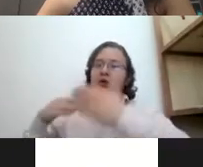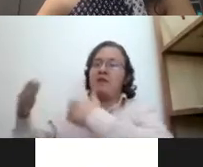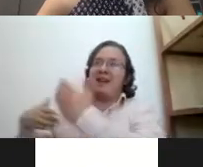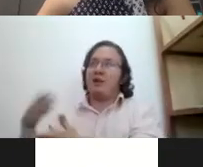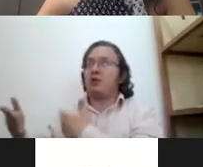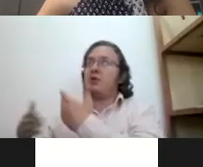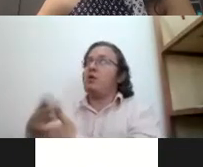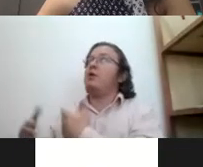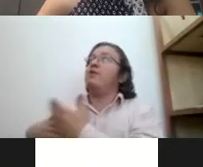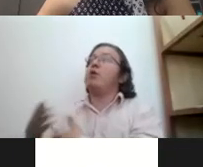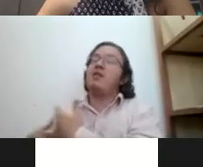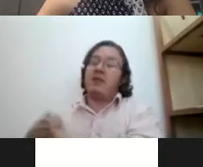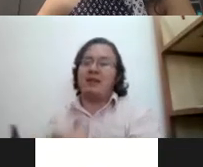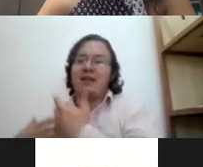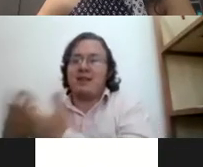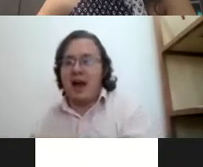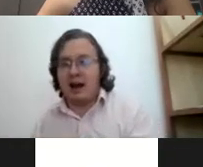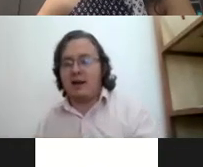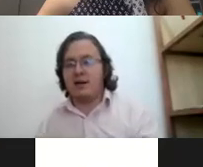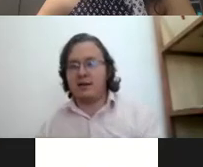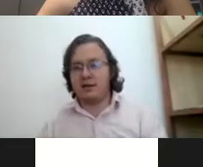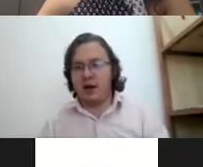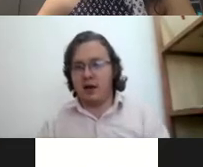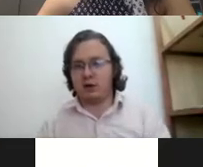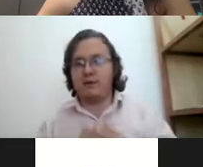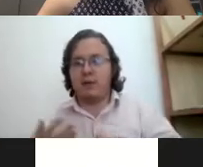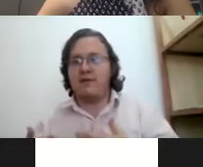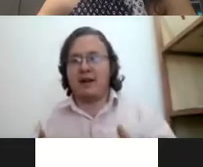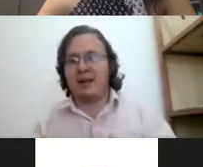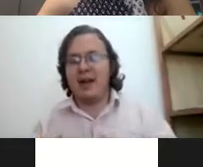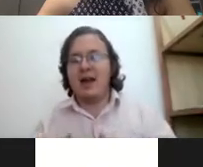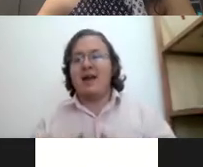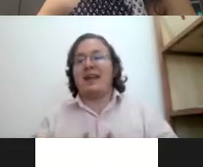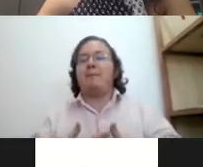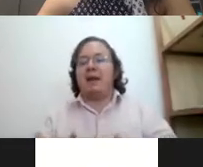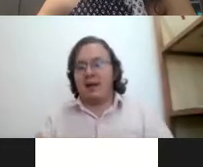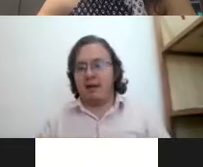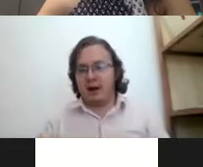diferente otro forma diferente de enseñarle ¿sí? otra forma diferente de que aprenda a hablar